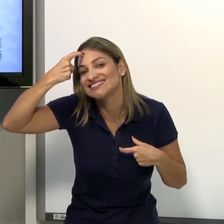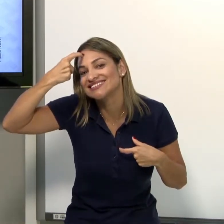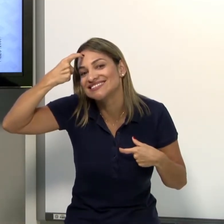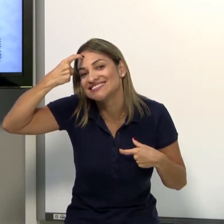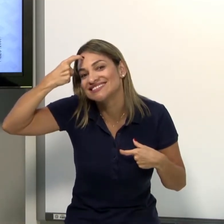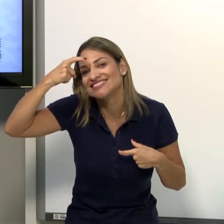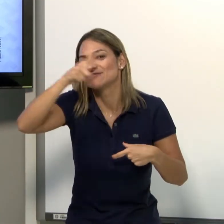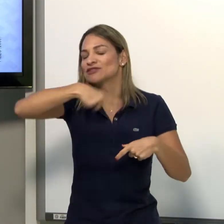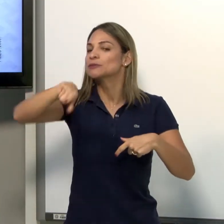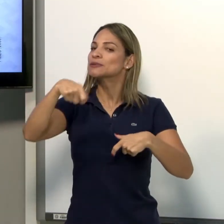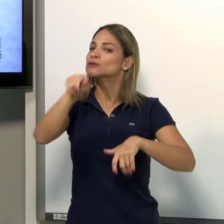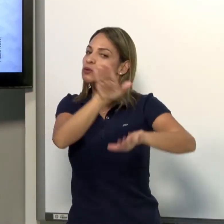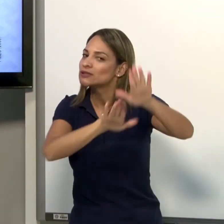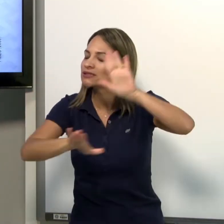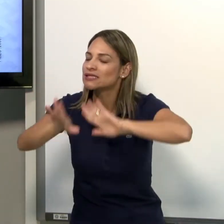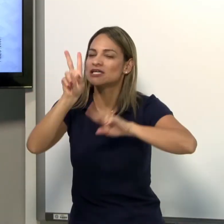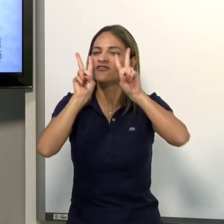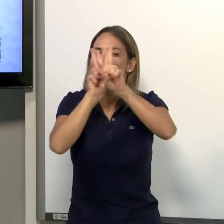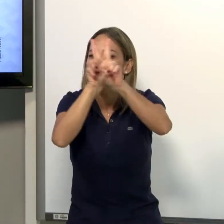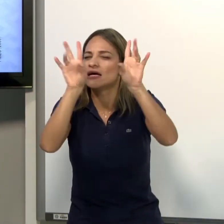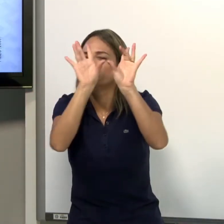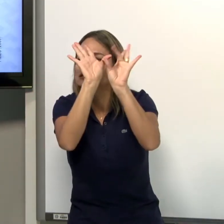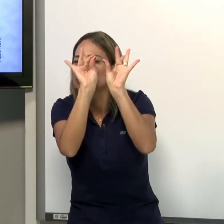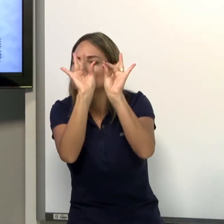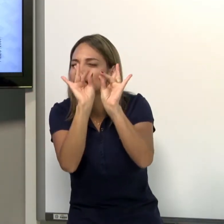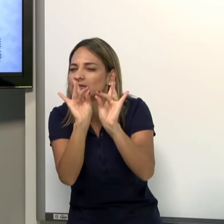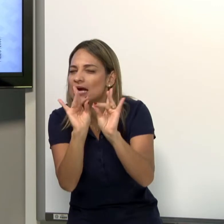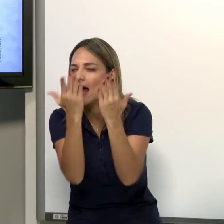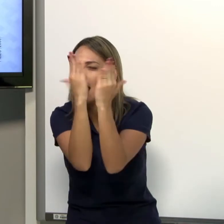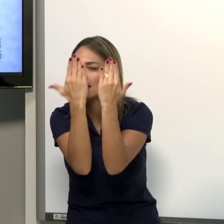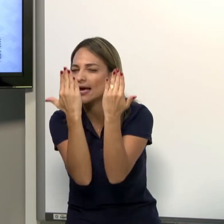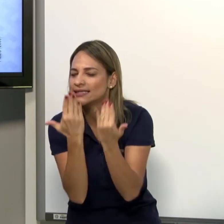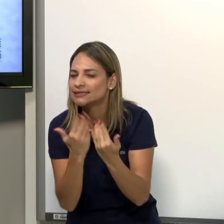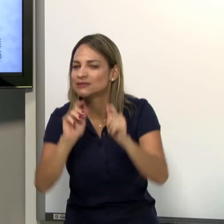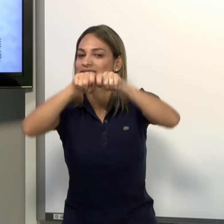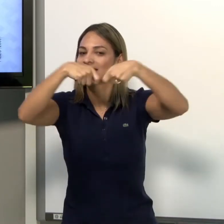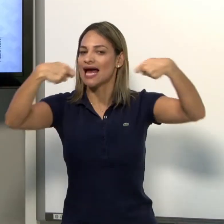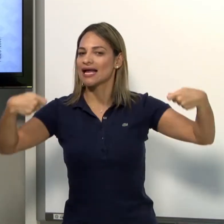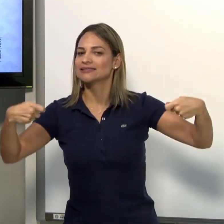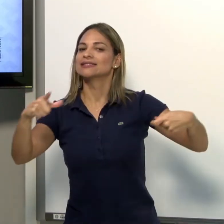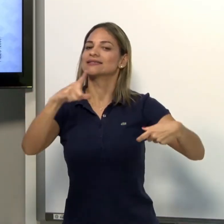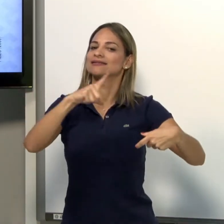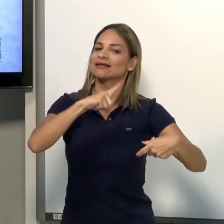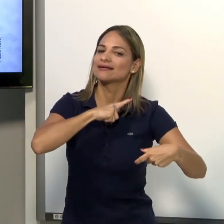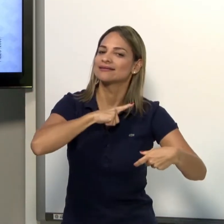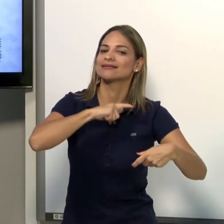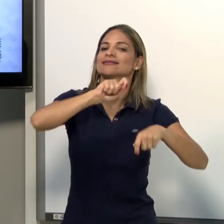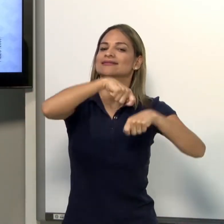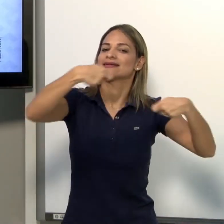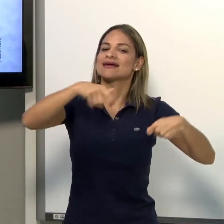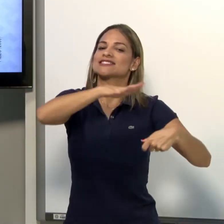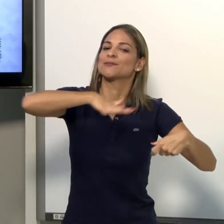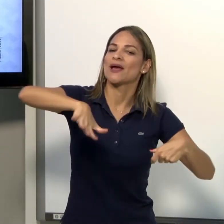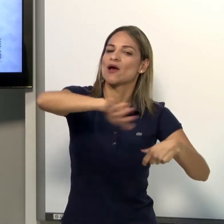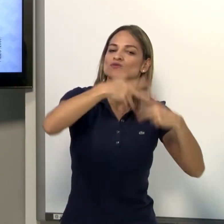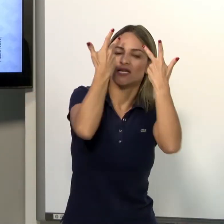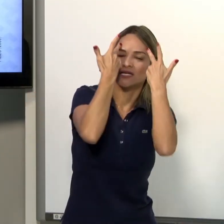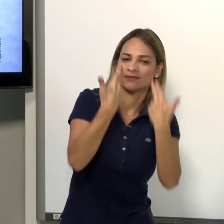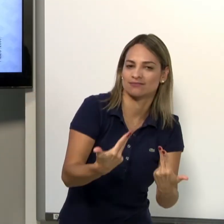neutro porque ele toca na testa. Então, nós vamos ver detalhado. Temos que observar cada sinal se ele tem, se ele está